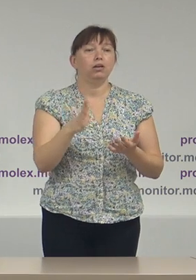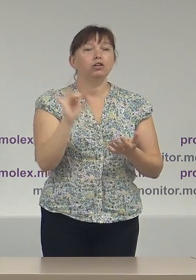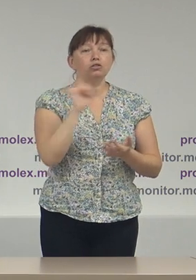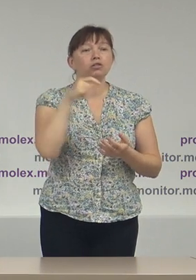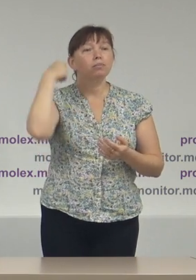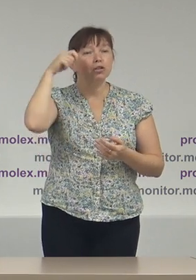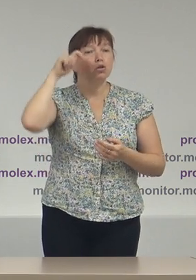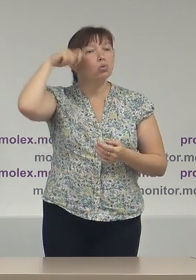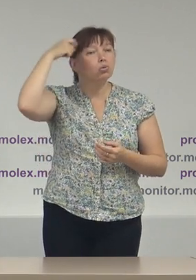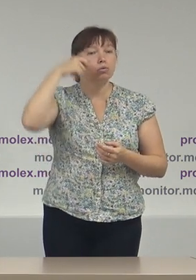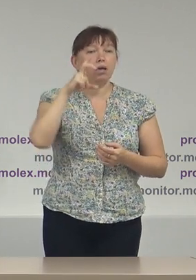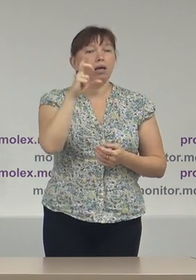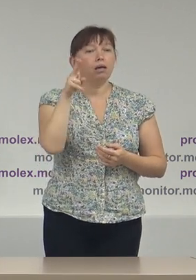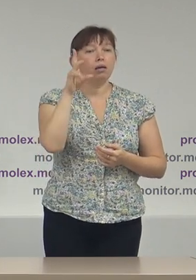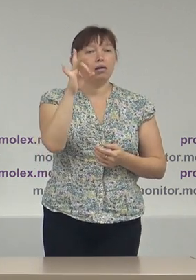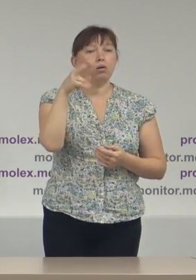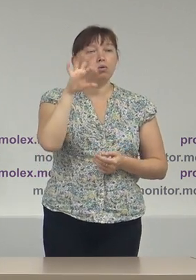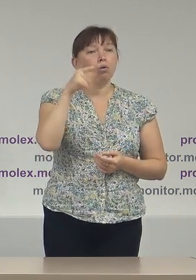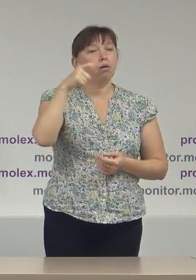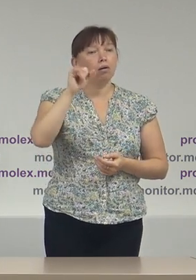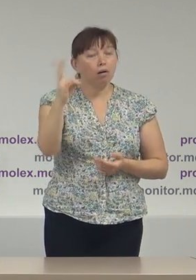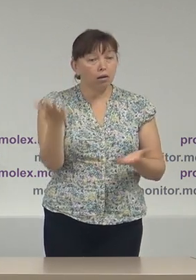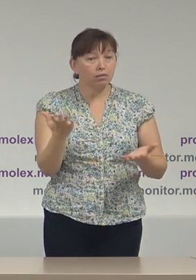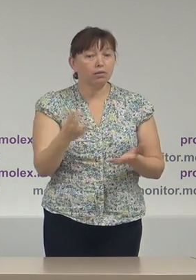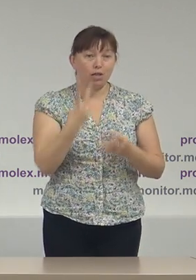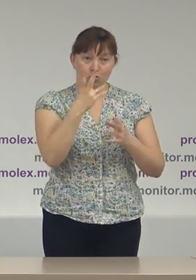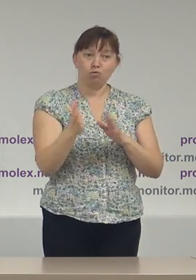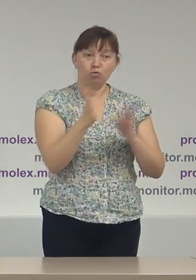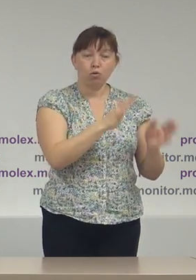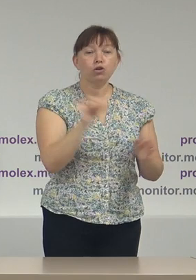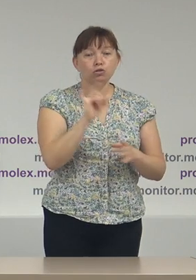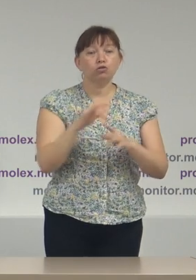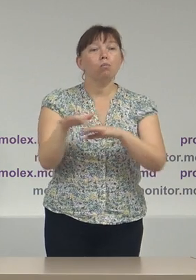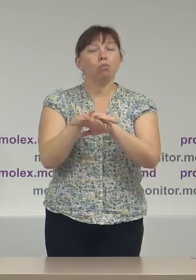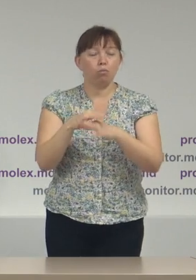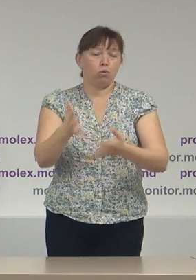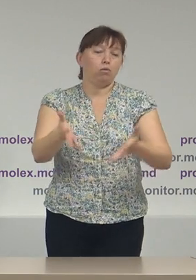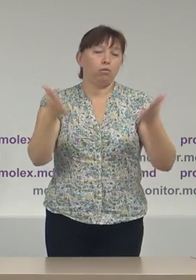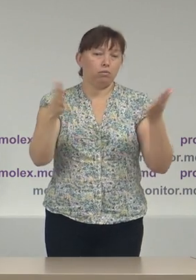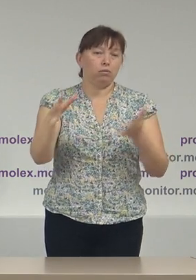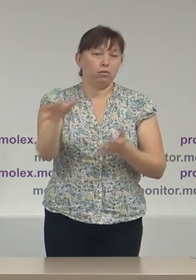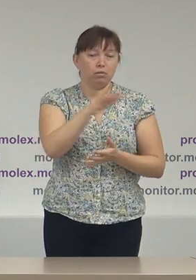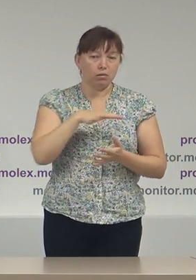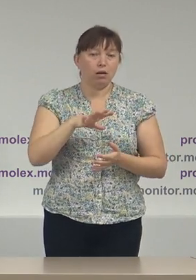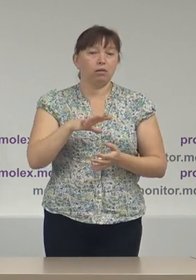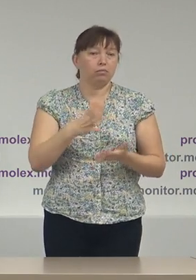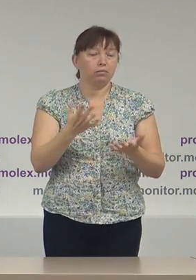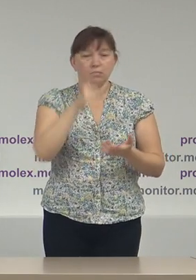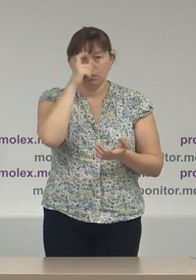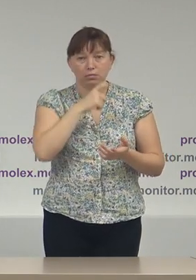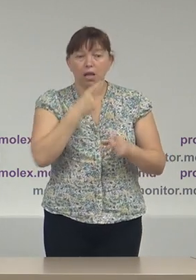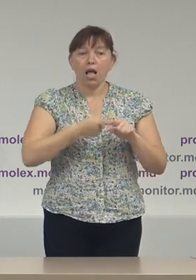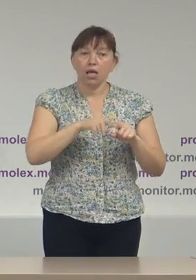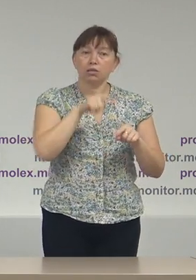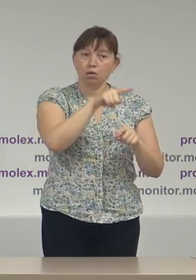președintele Turciei, domnul Ierdogan. Și pentru publicul ar, cu siguranță, este foarte greu de delimitat. Este